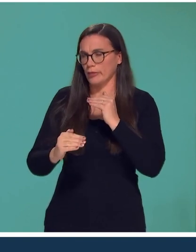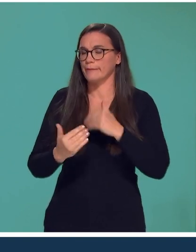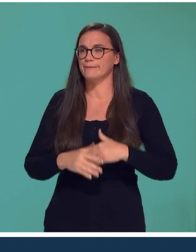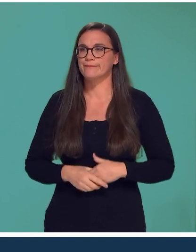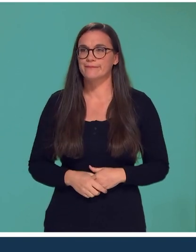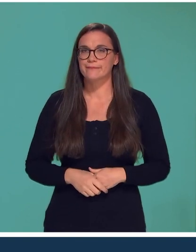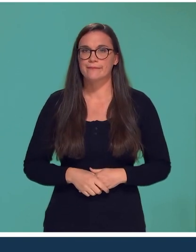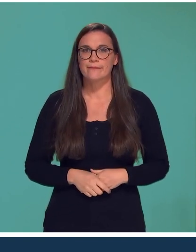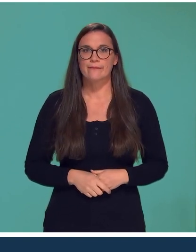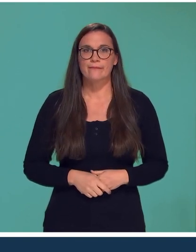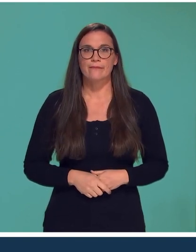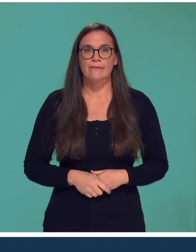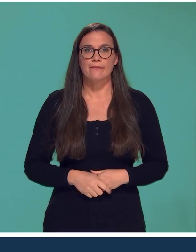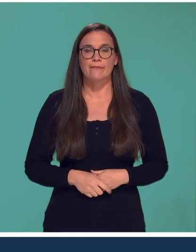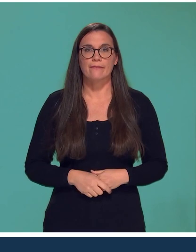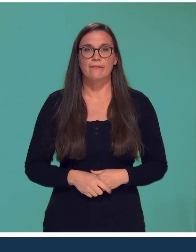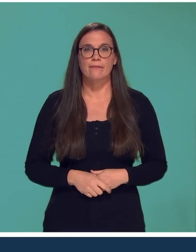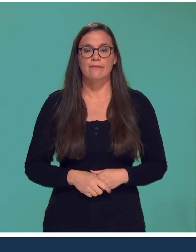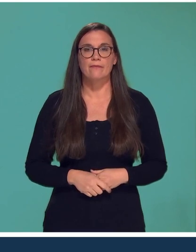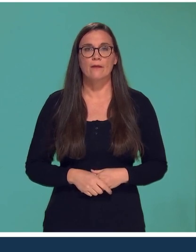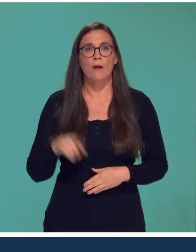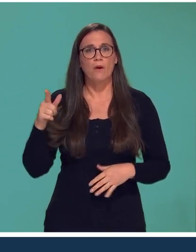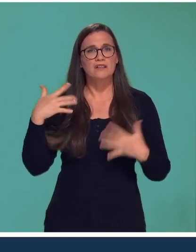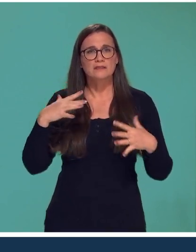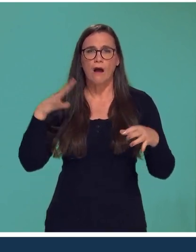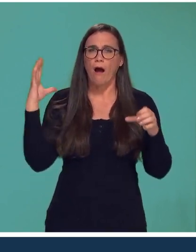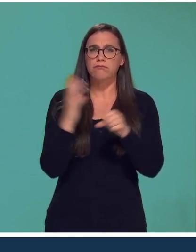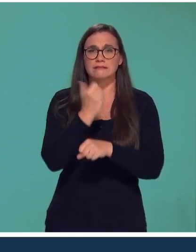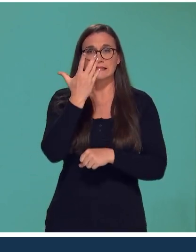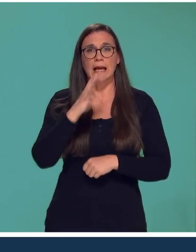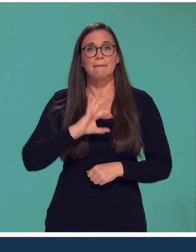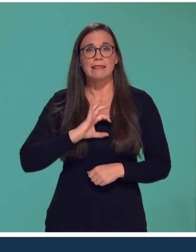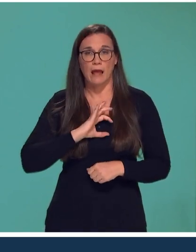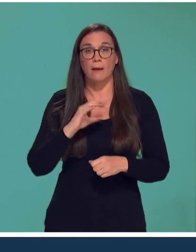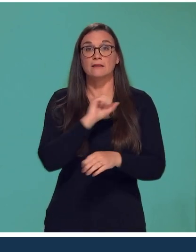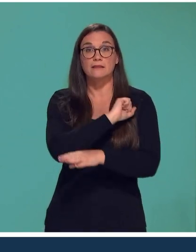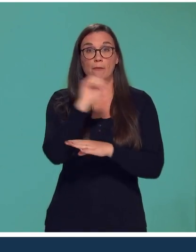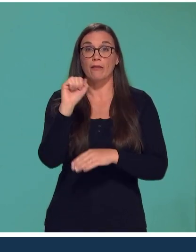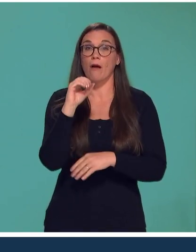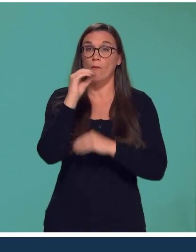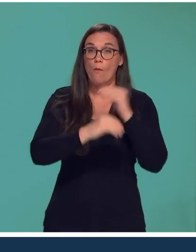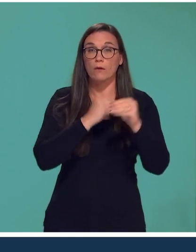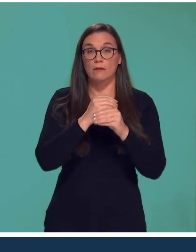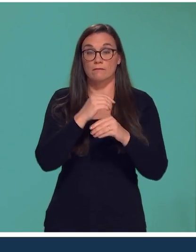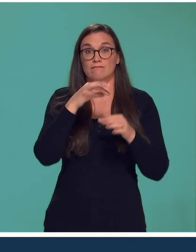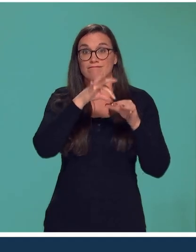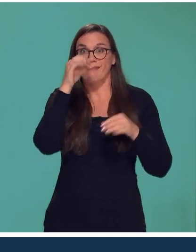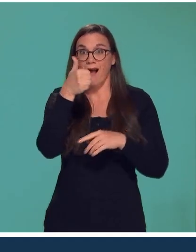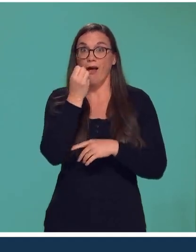que c'est ce qu'on va travailler presque le plus en descente. Sylvain a déjà remporté 5 médailles en championnat du monde, dont une en